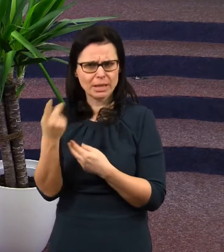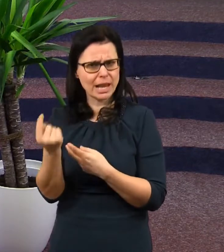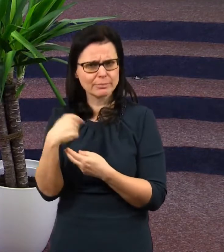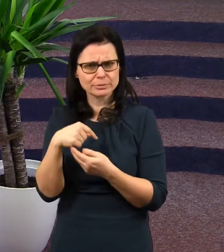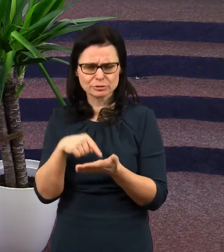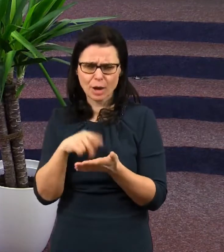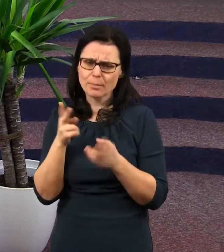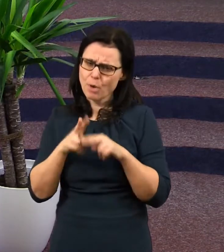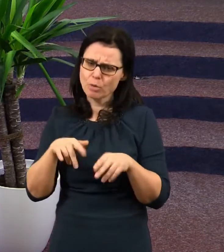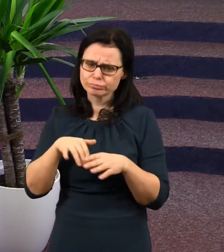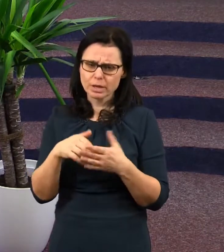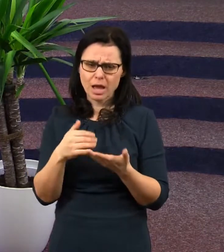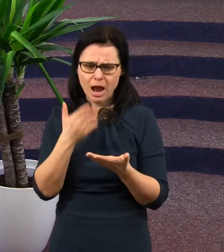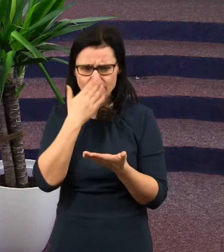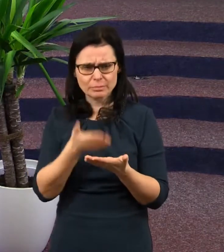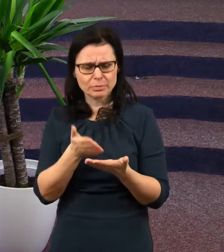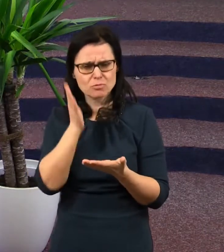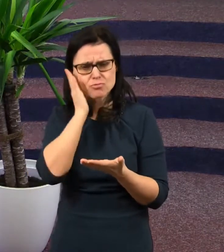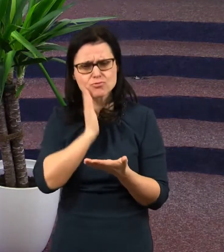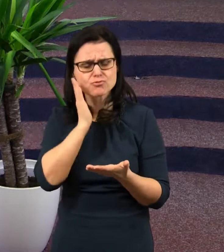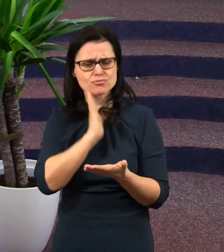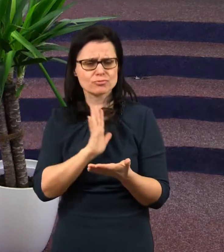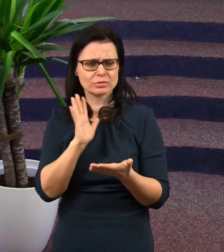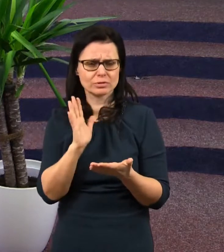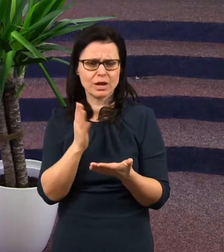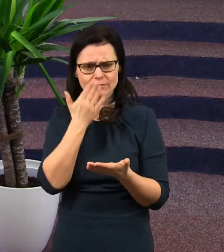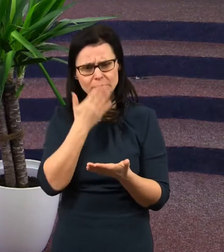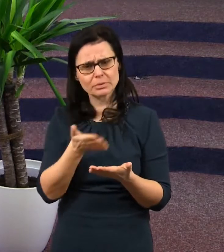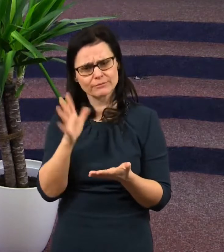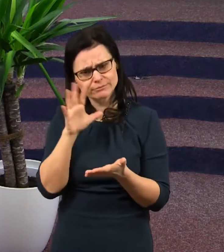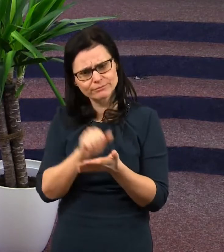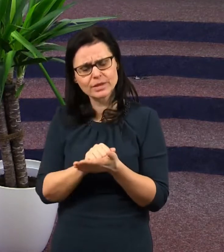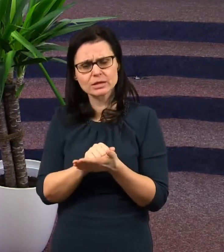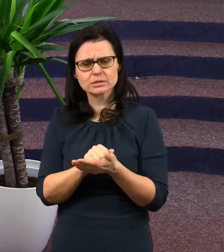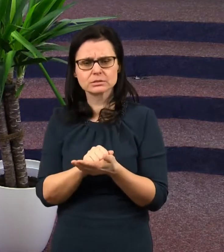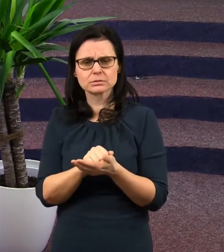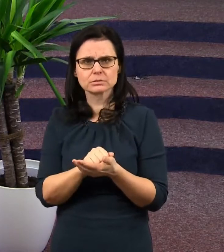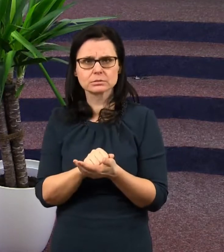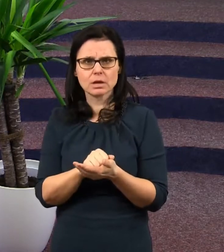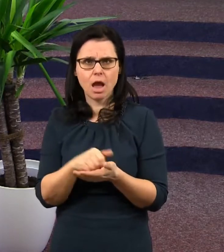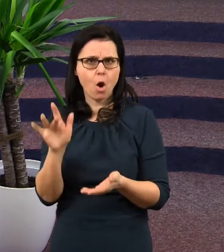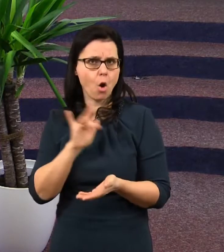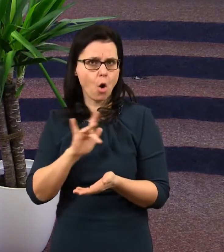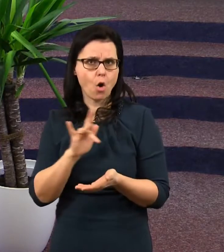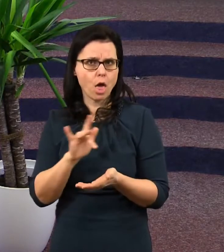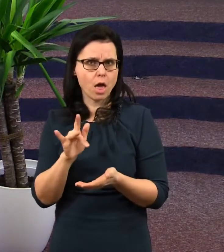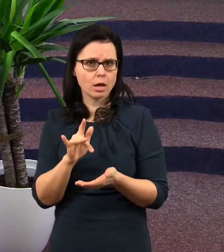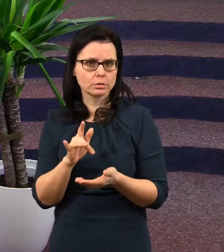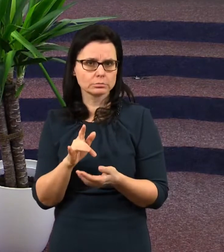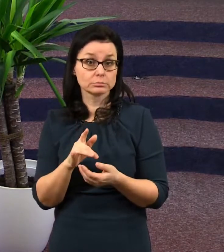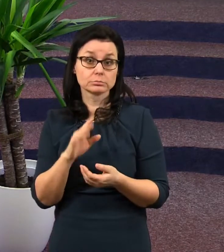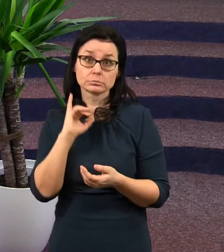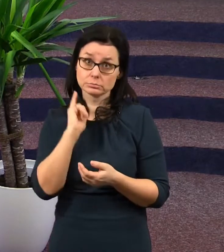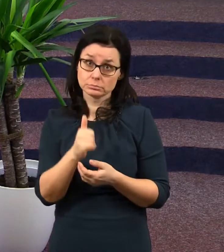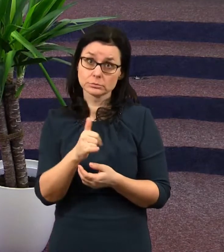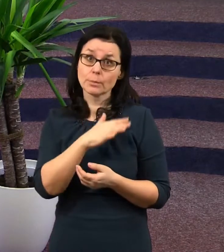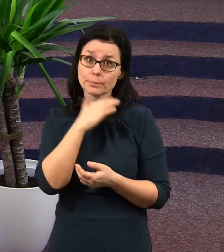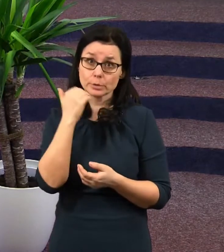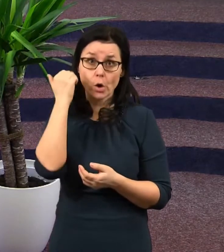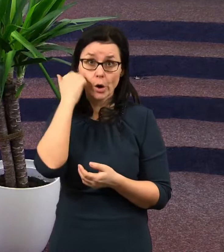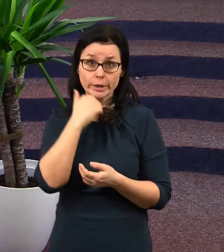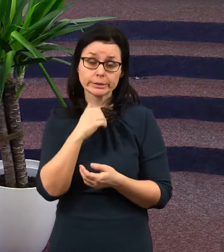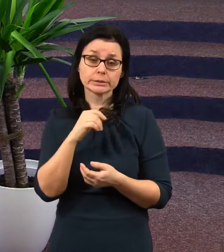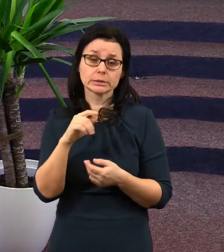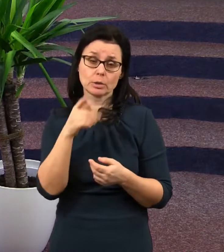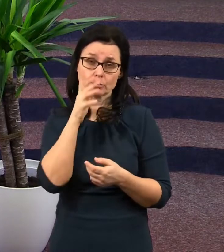a mně se zdál jako zbožný člověk. A on tu není. Ano, mnoho zbožných lidí zůstane na straně Ďáblově.